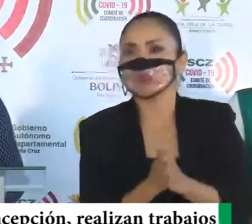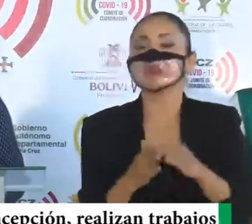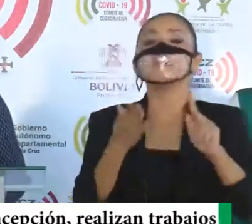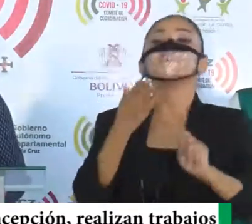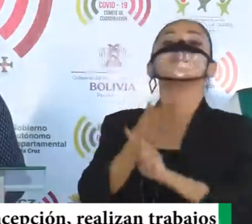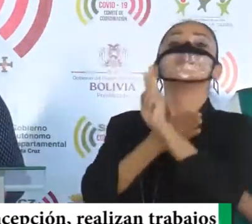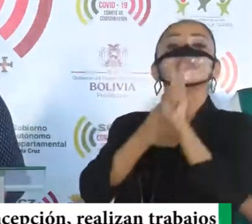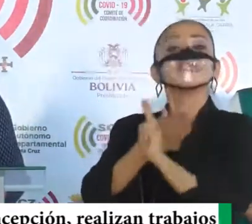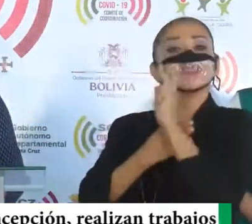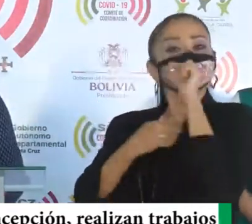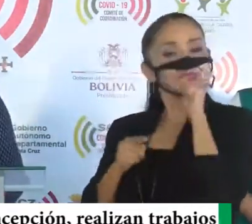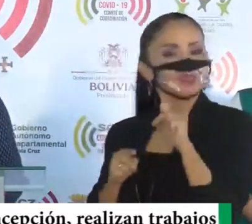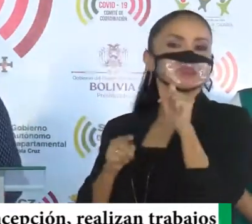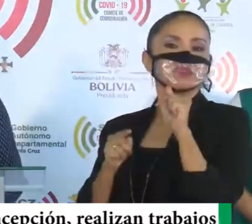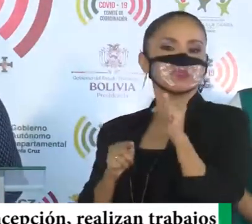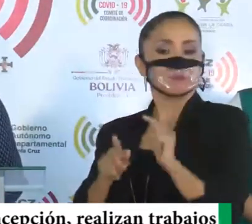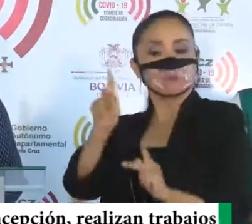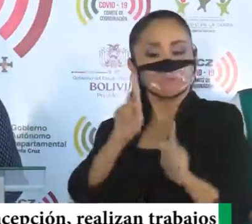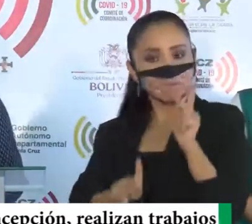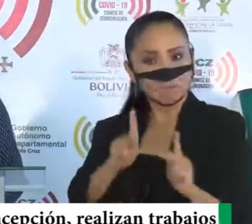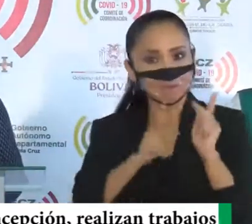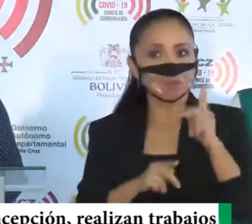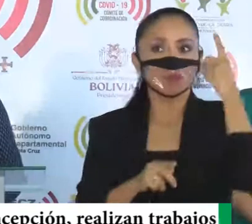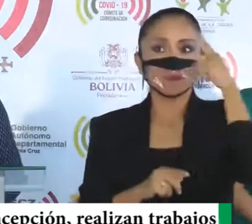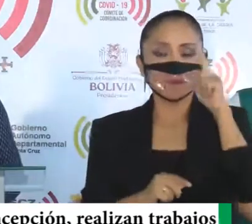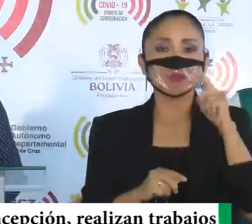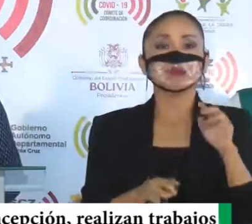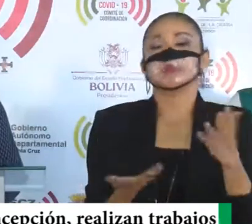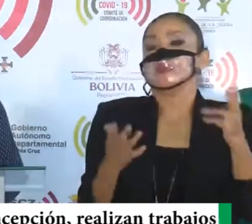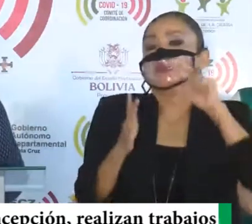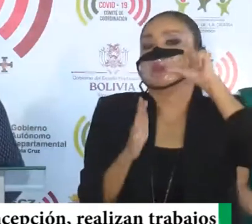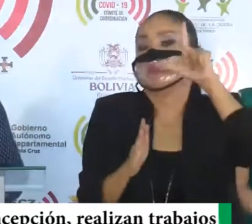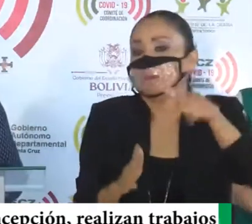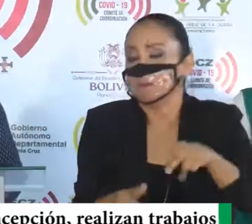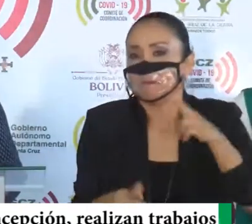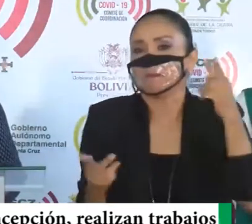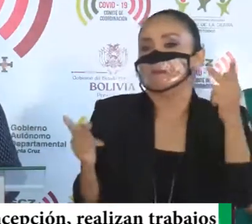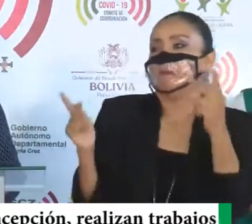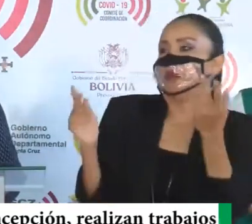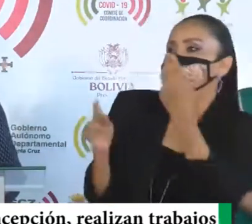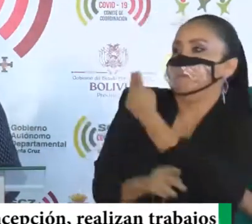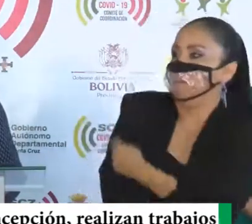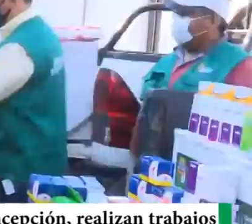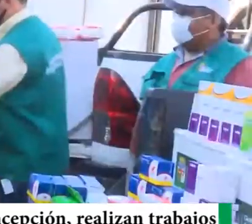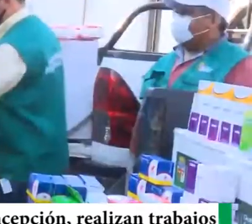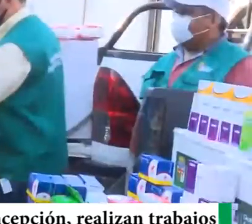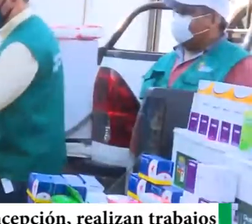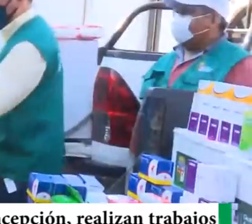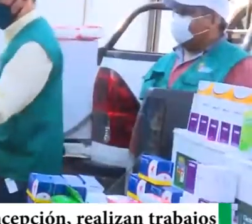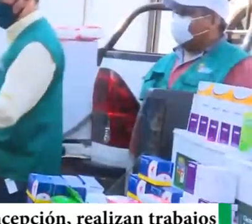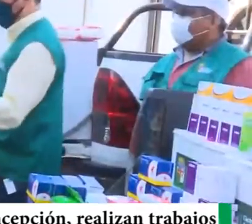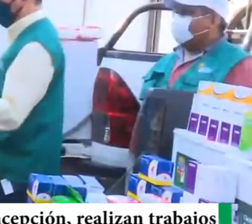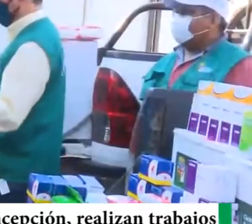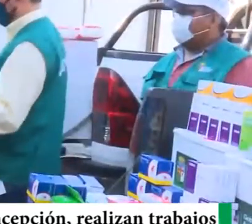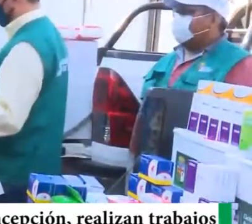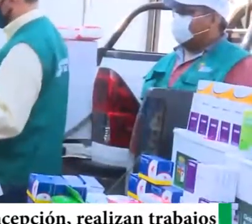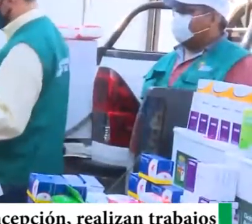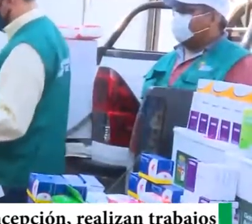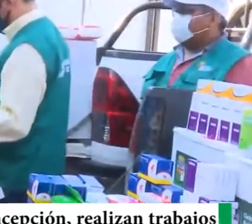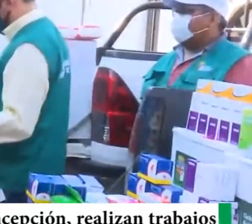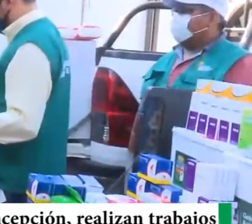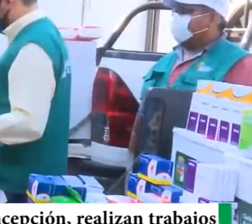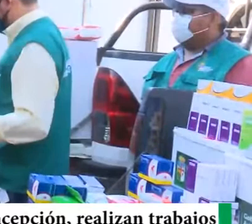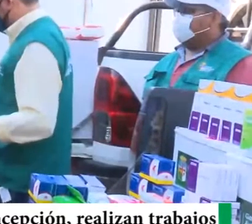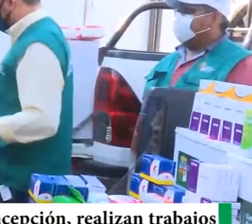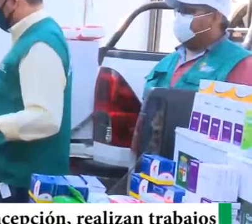prevenir, prevenir, estas personas, puedan llegar, a utilizar, terapias intensivas, que queremos, invitar, a